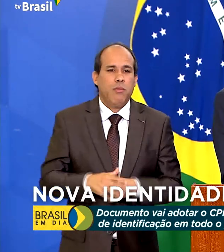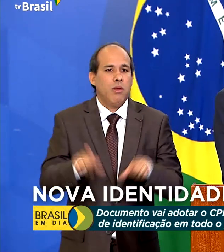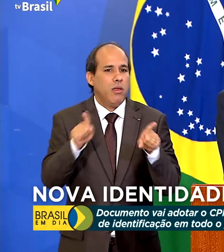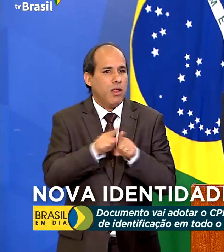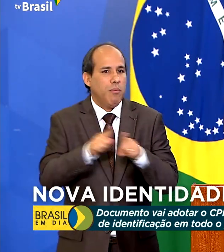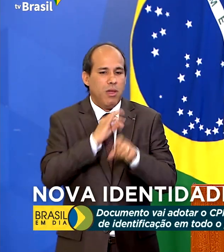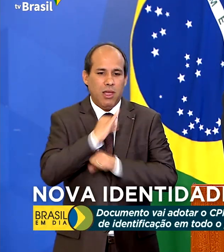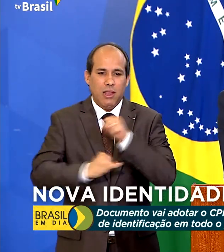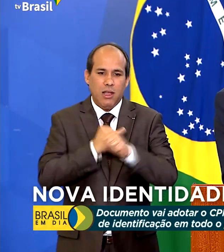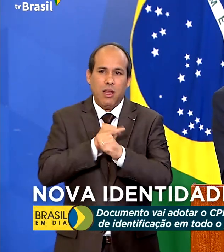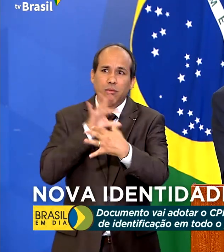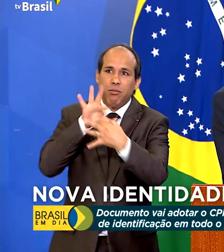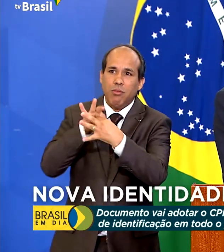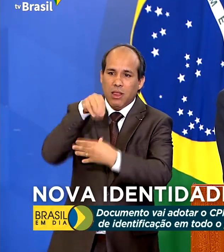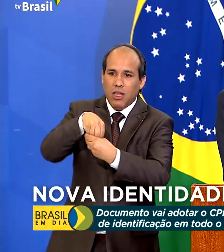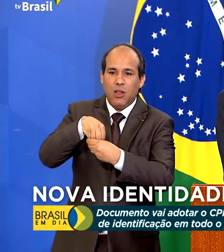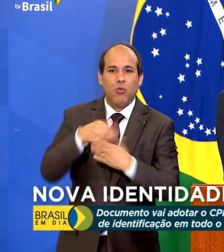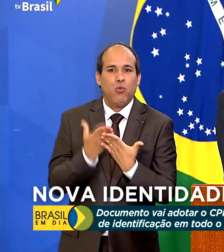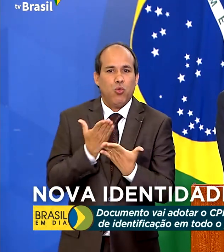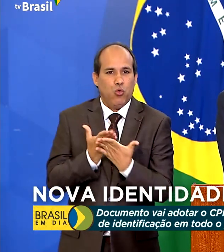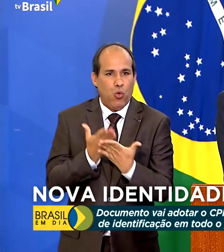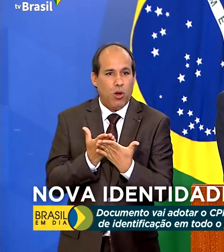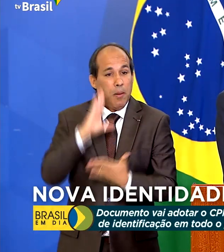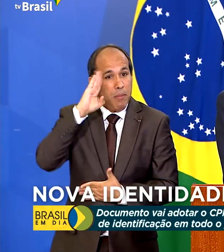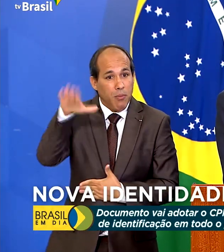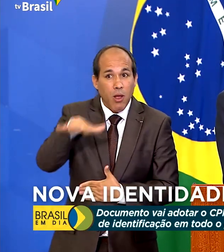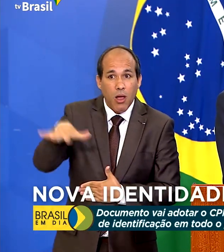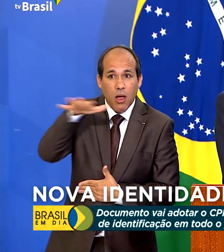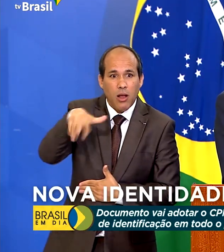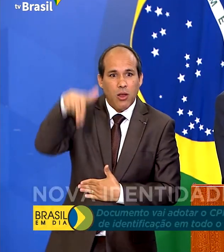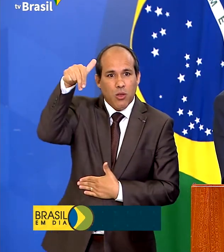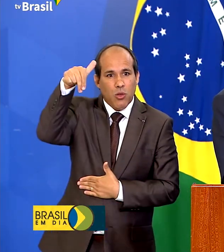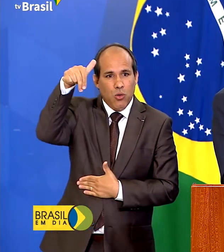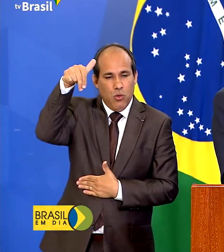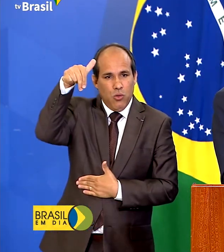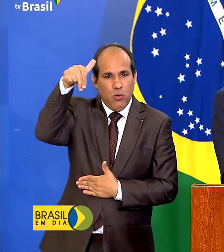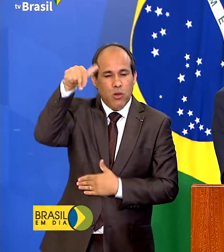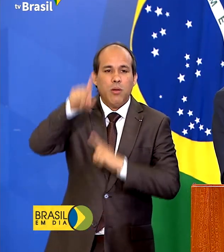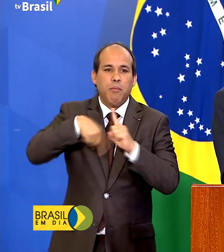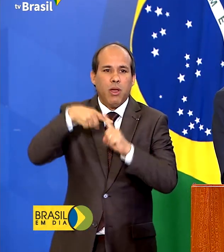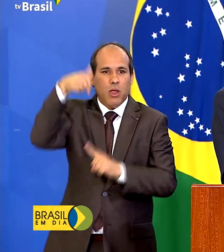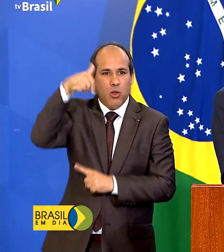internet para as escolas, em especial para a região Norte e Nordeste.